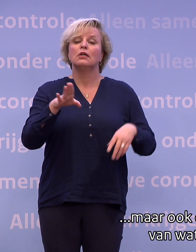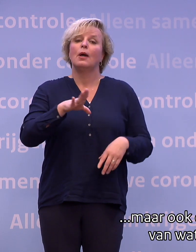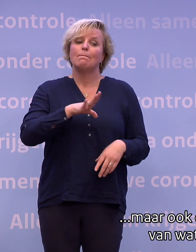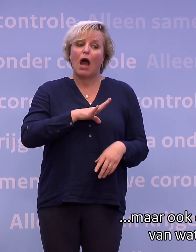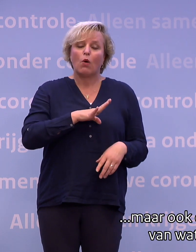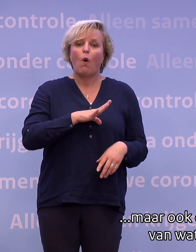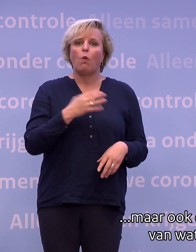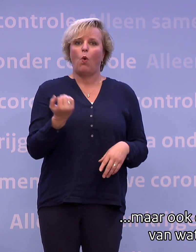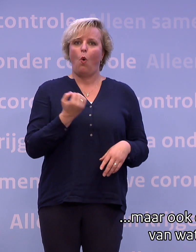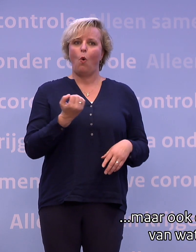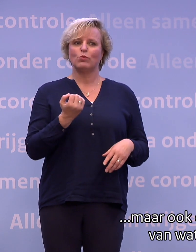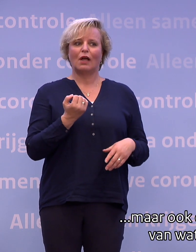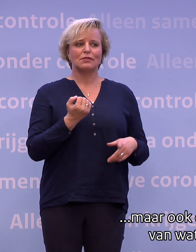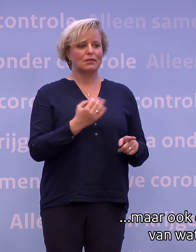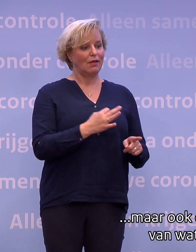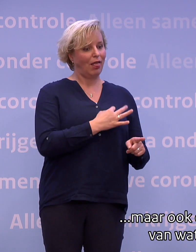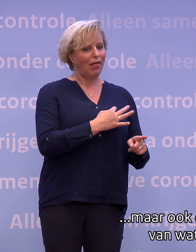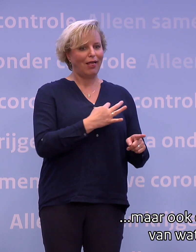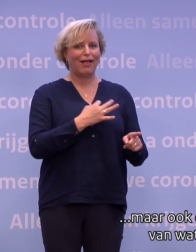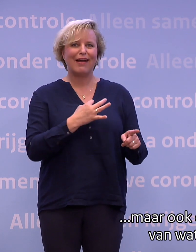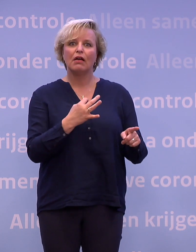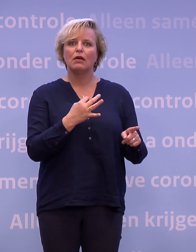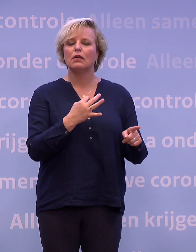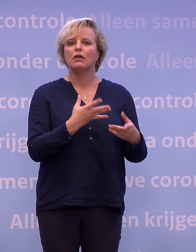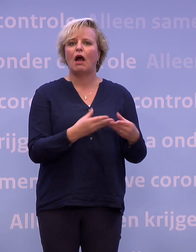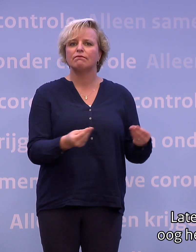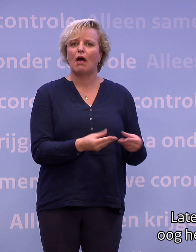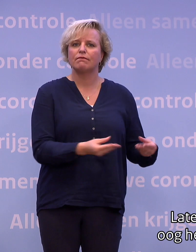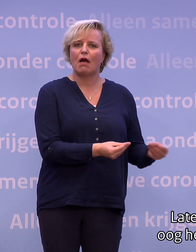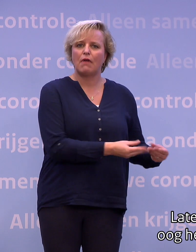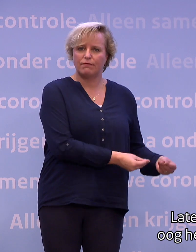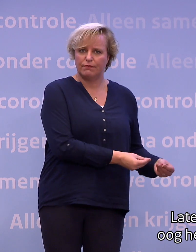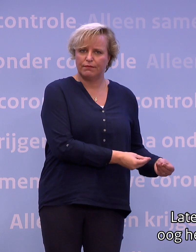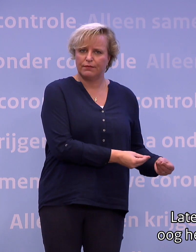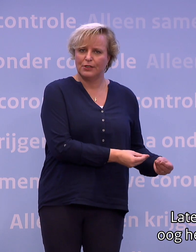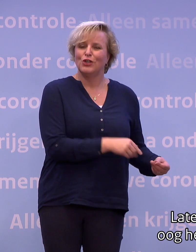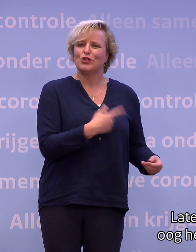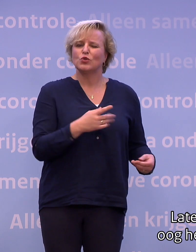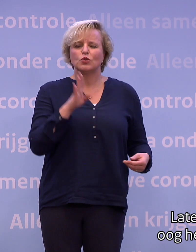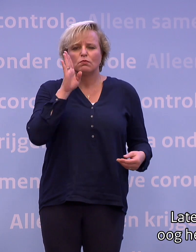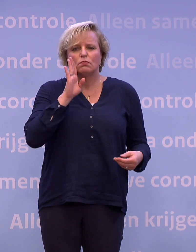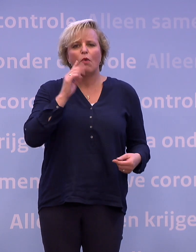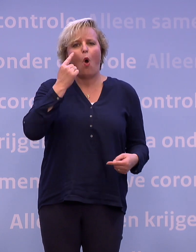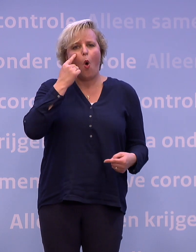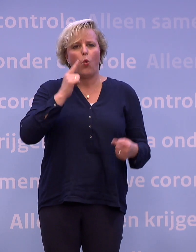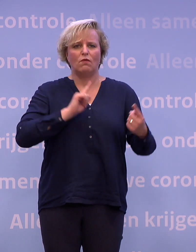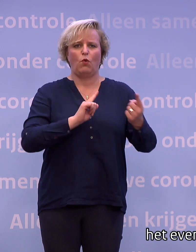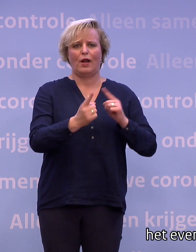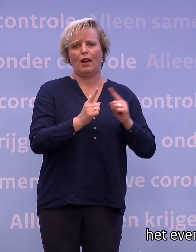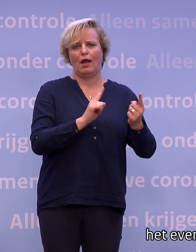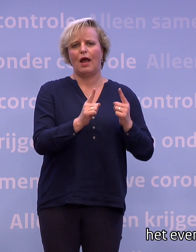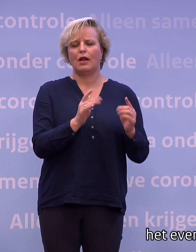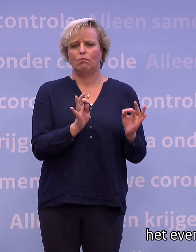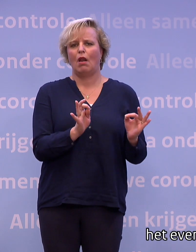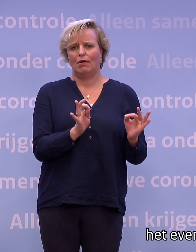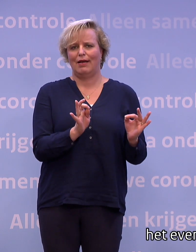verlies van veel van wat de dag kleur geeft. Laten we dus vooral oog hebben voor elkaar. We